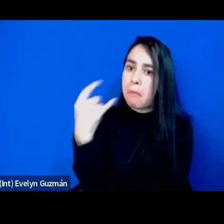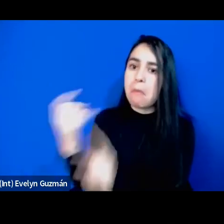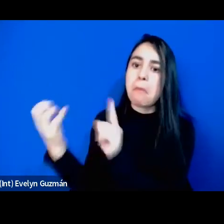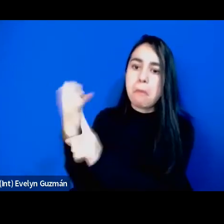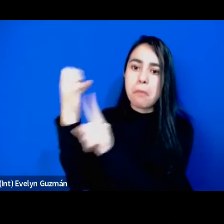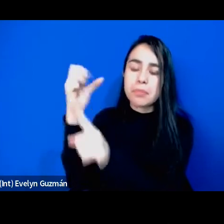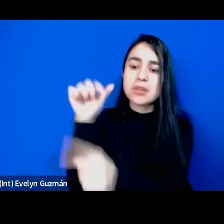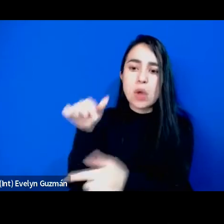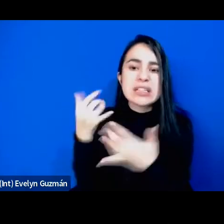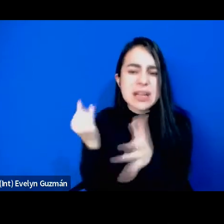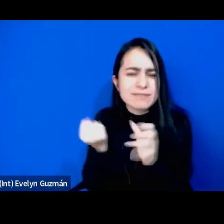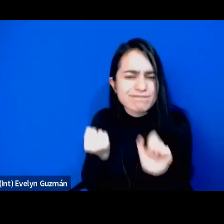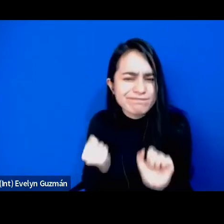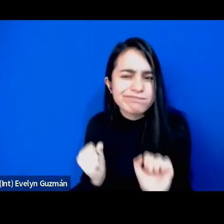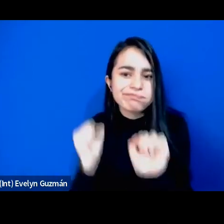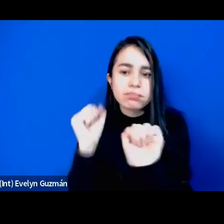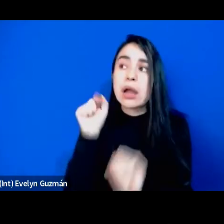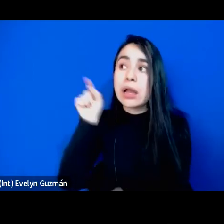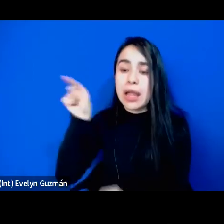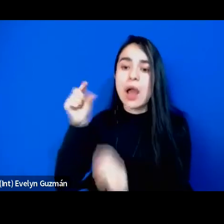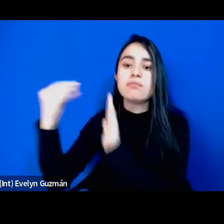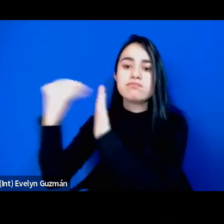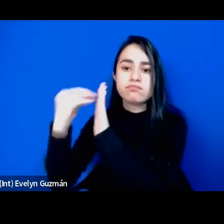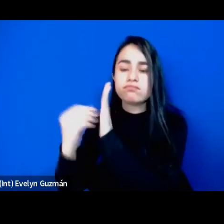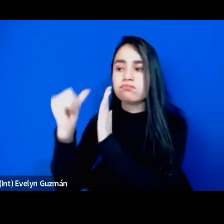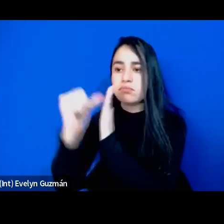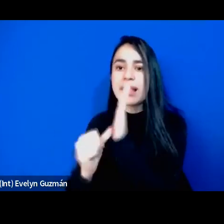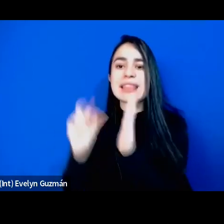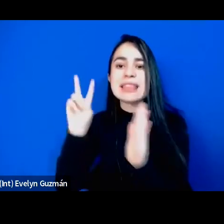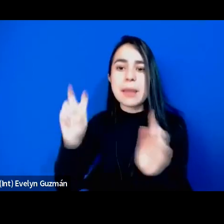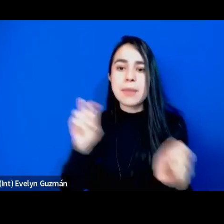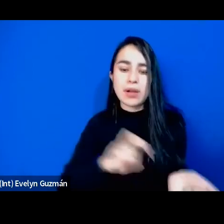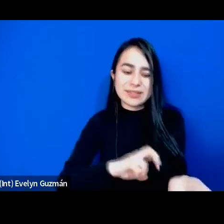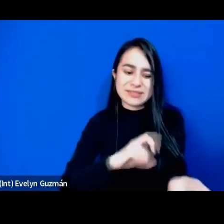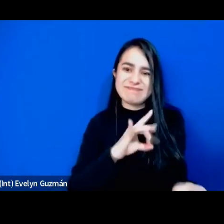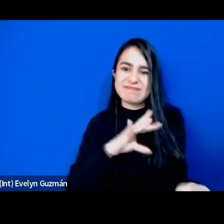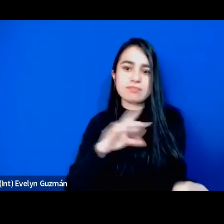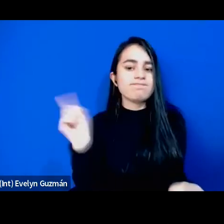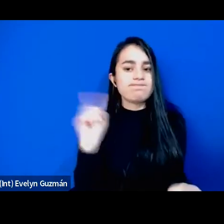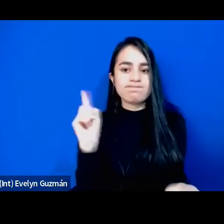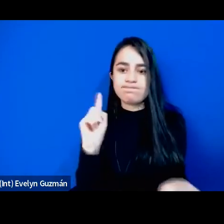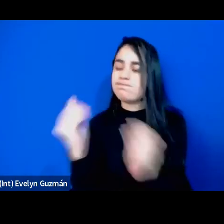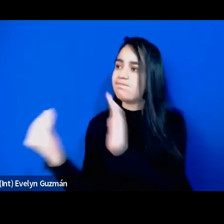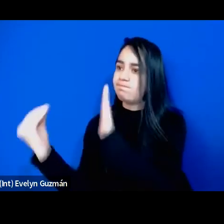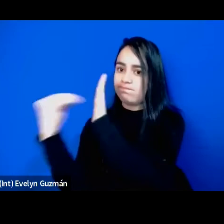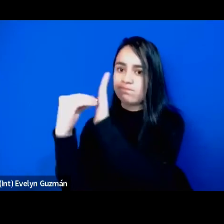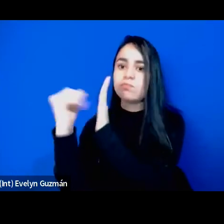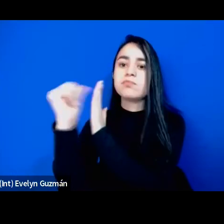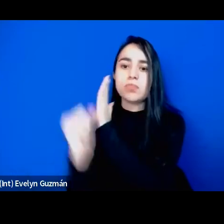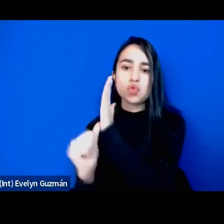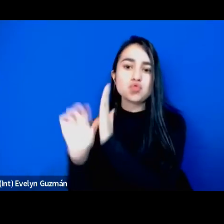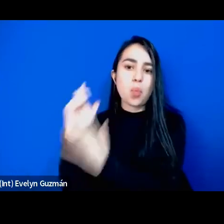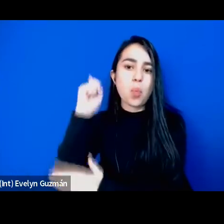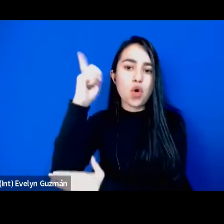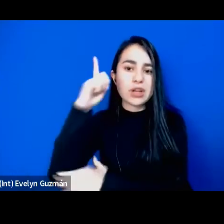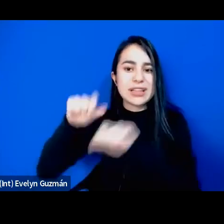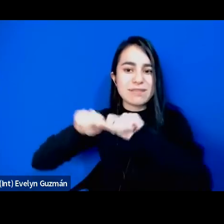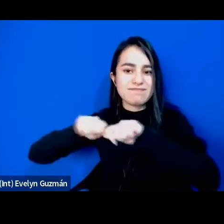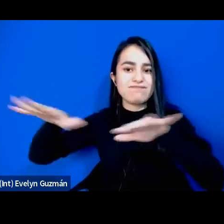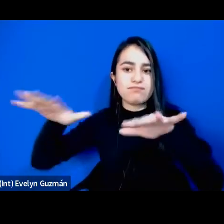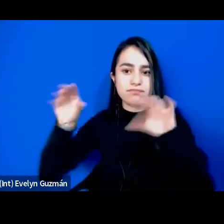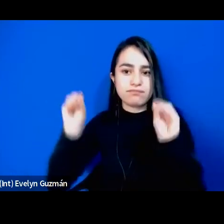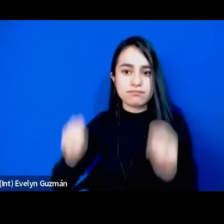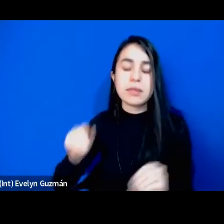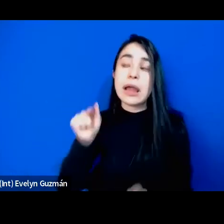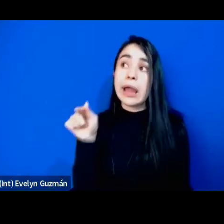ya ha incorporado la agenda antiracista dentro de su agenda política más amplia. Entonces